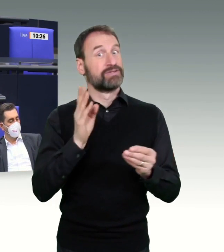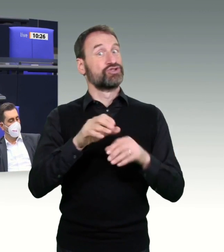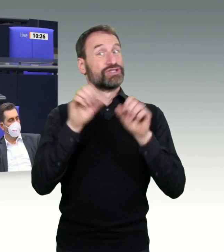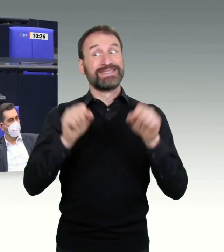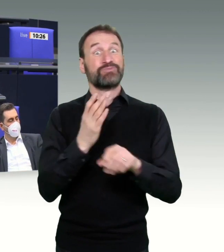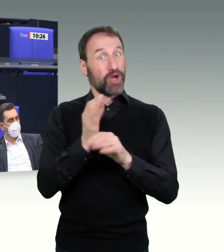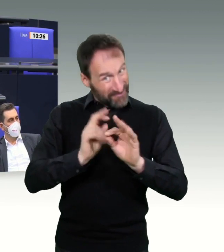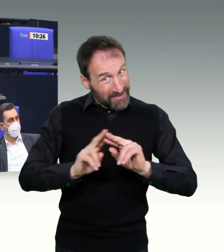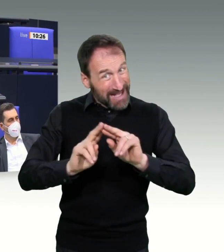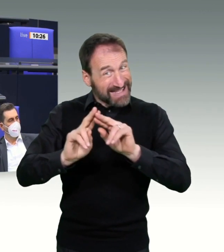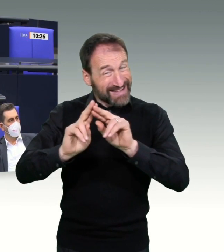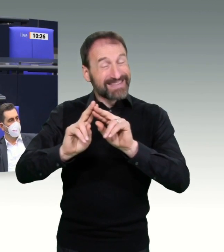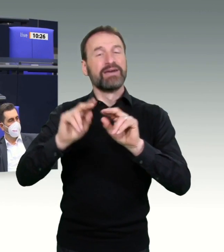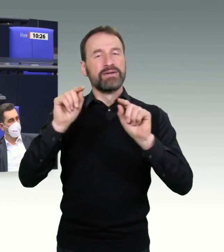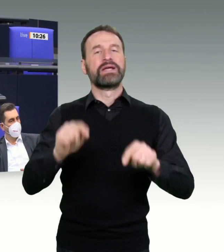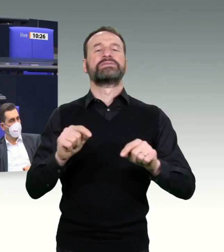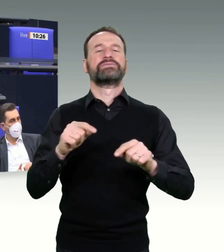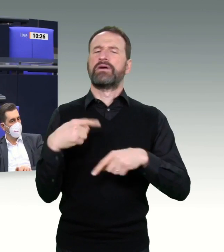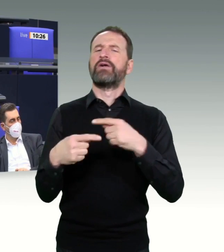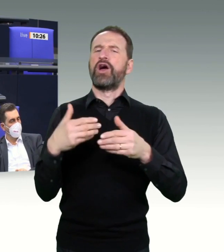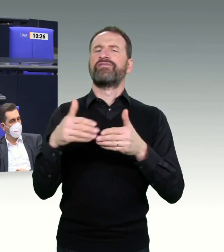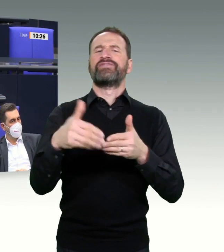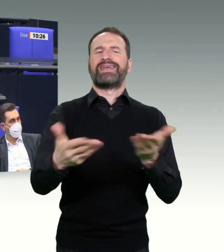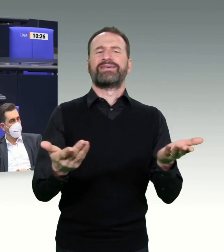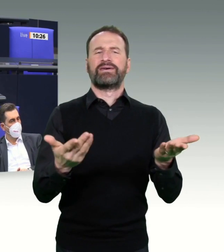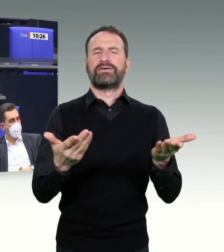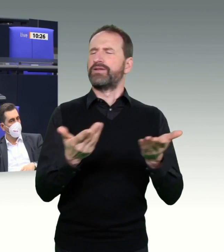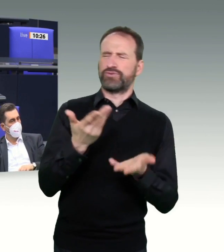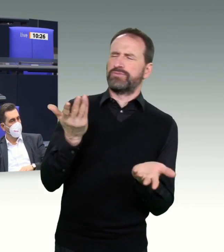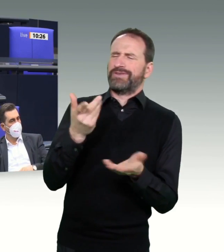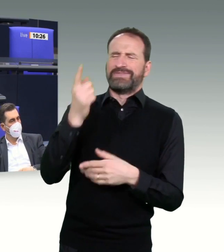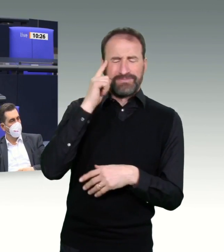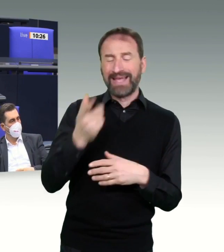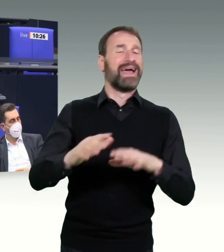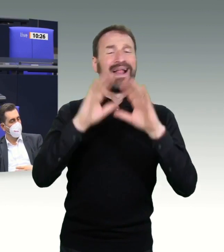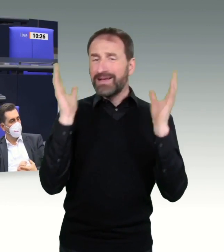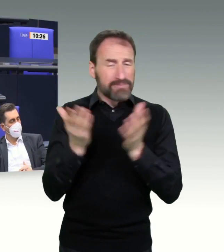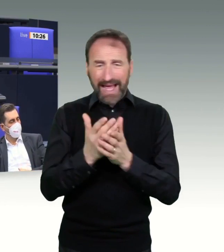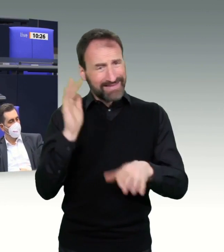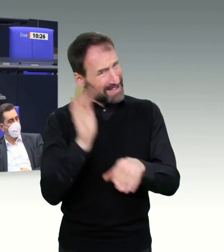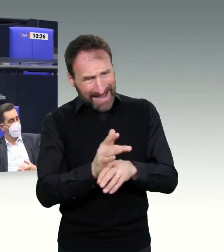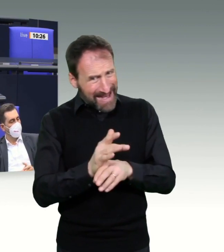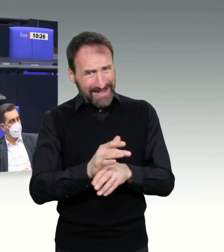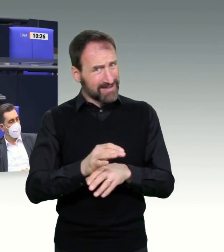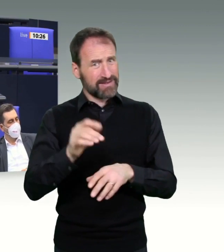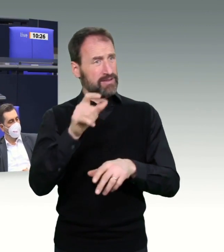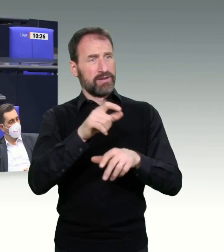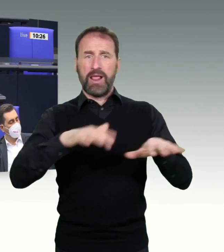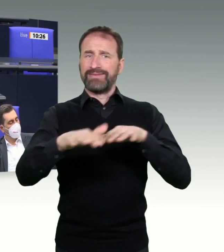Sie allgemein dagegen, den Ländern etwas zur Verfügung zu stellen? Oder ist es jetzt nur bei dem Antrag der FDP? Stimmen Sie mir zu,